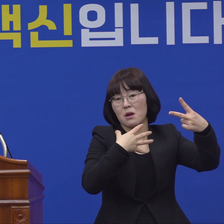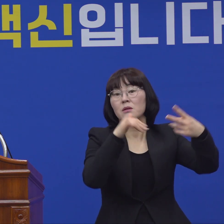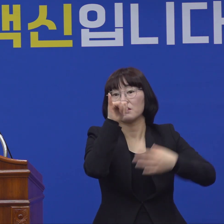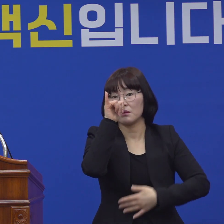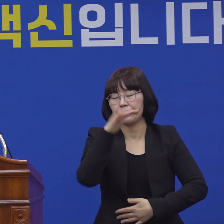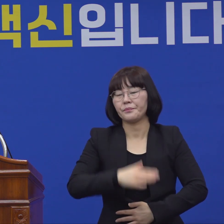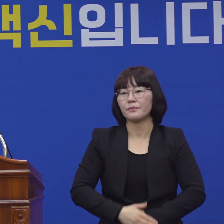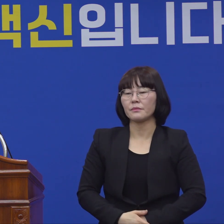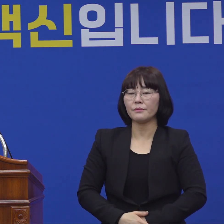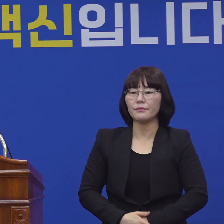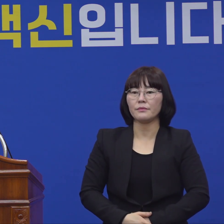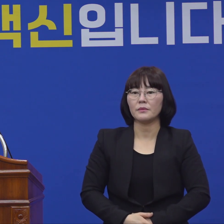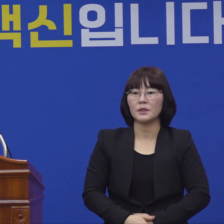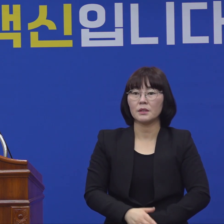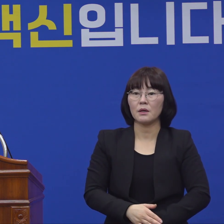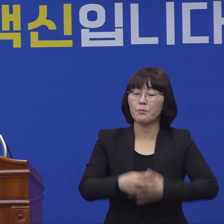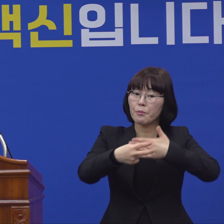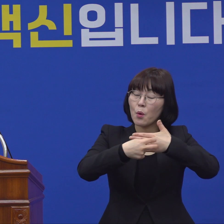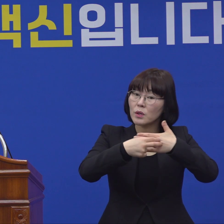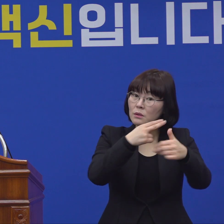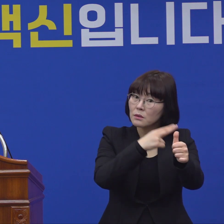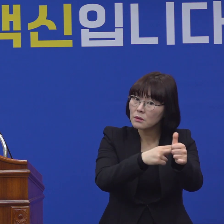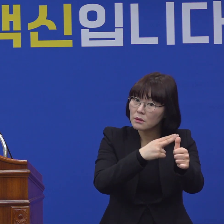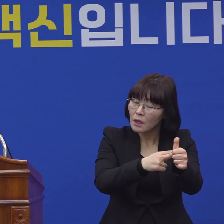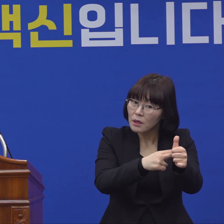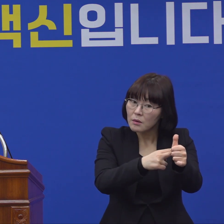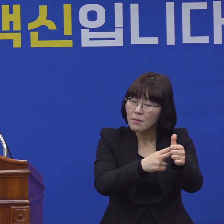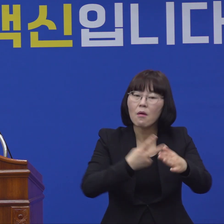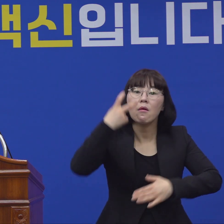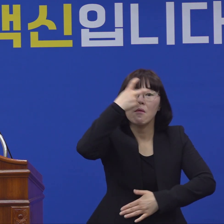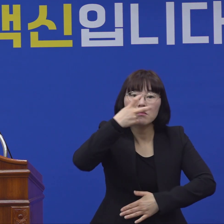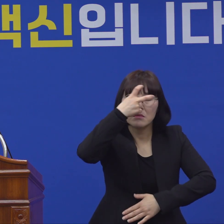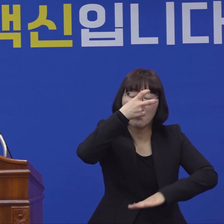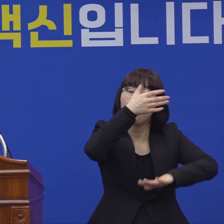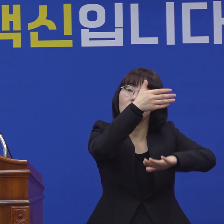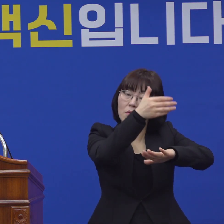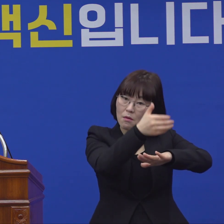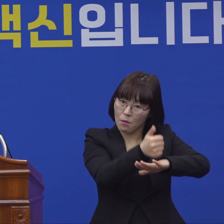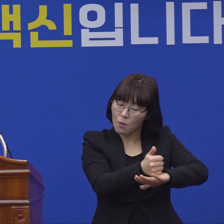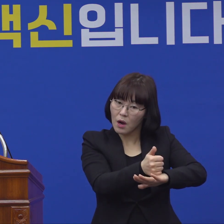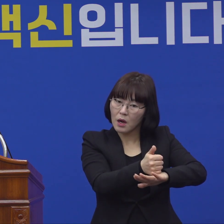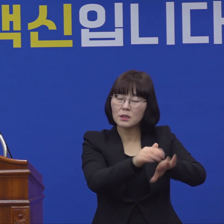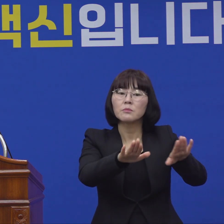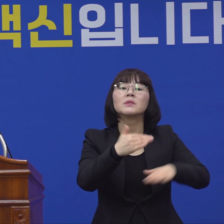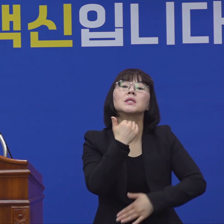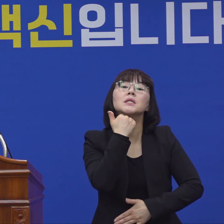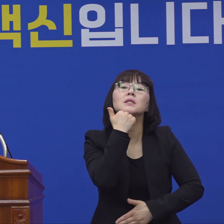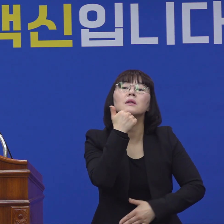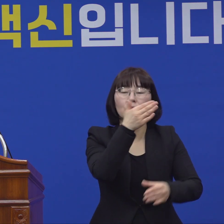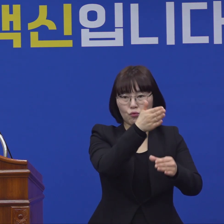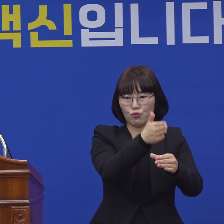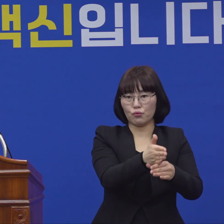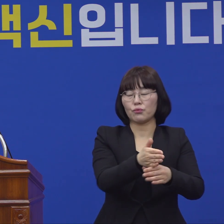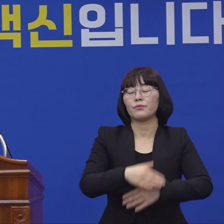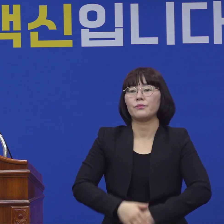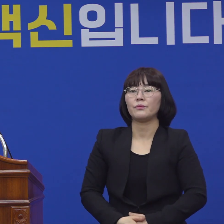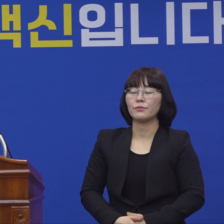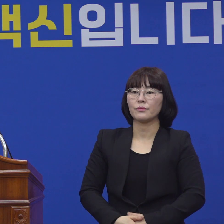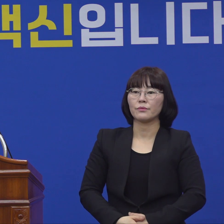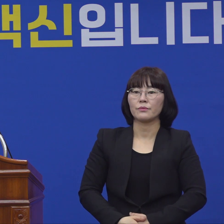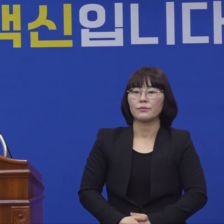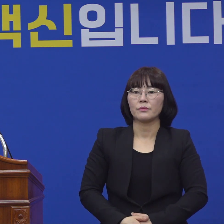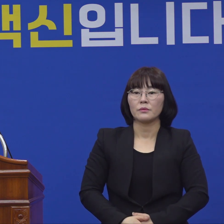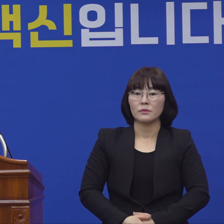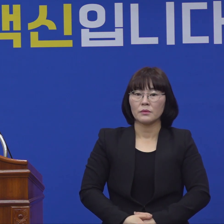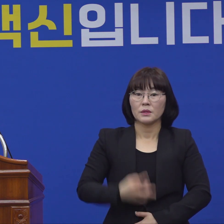전문의의 의사의 진단 결과를 진단을 대기하고 있는 중이라고 제가 알고 있습니다. 아마